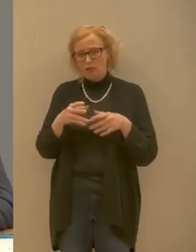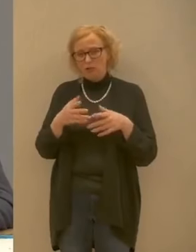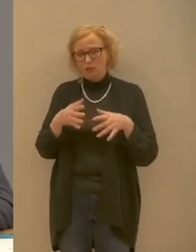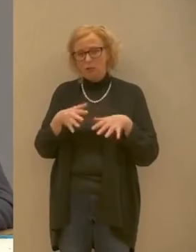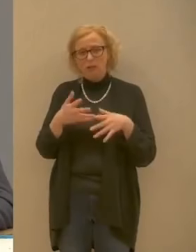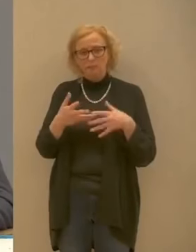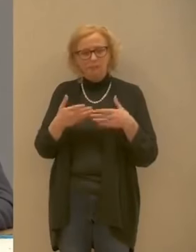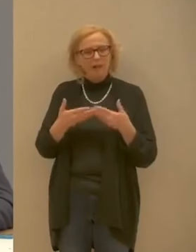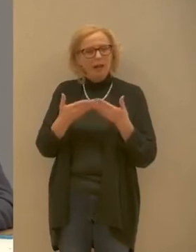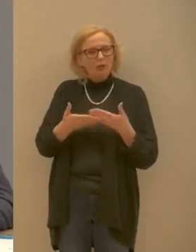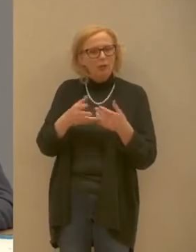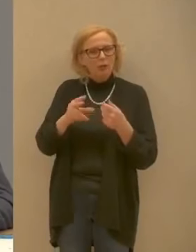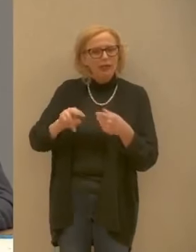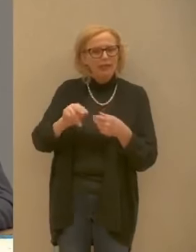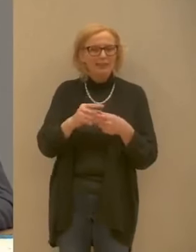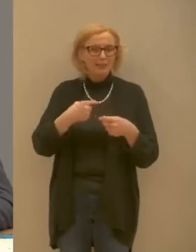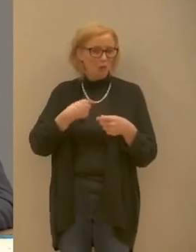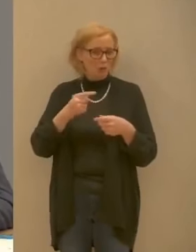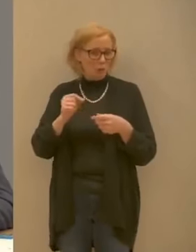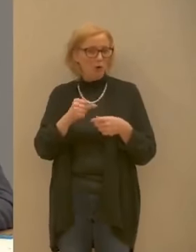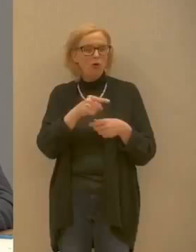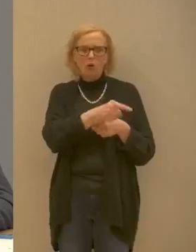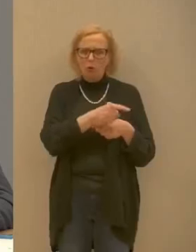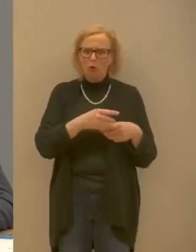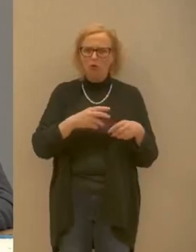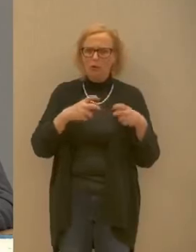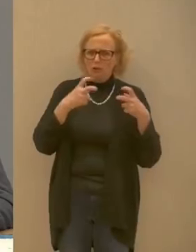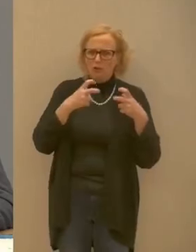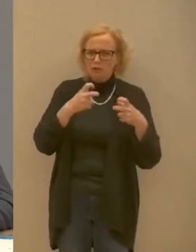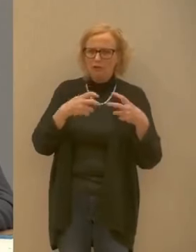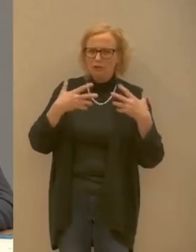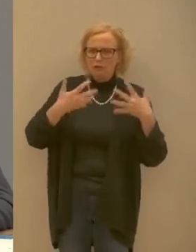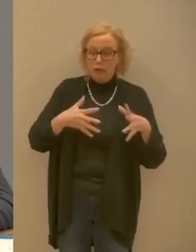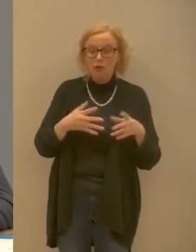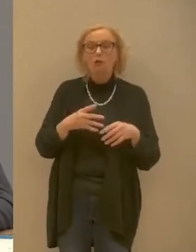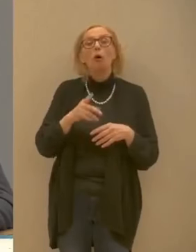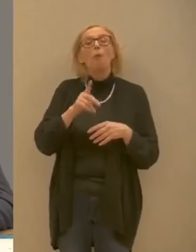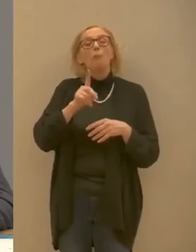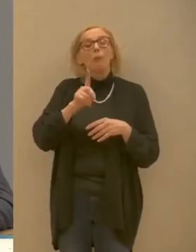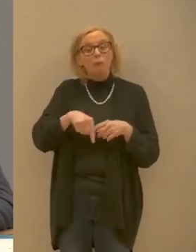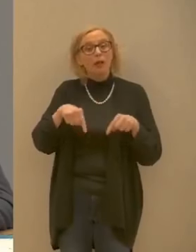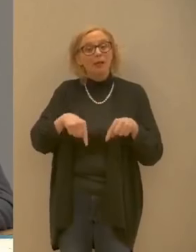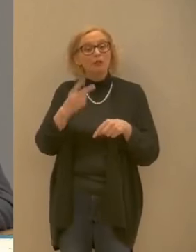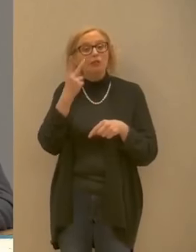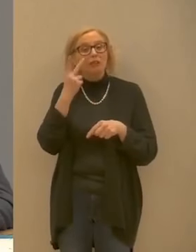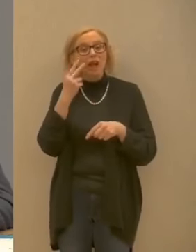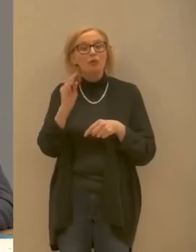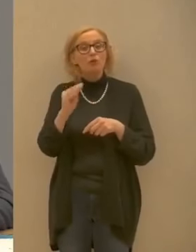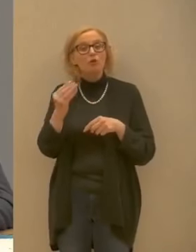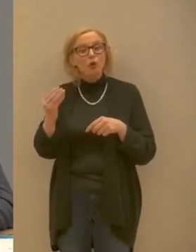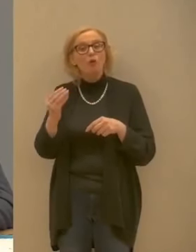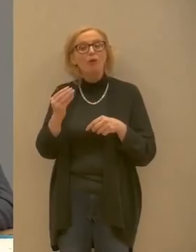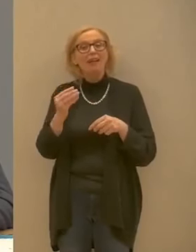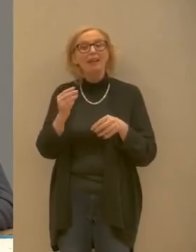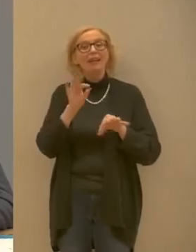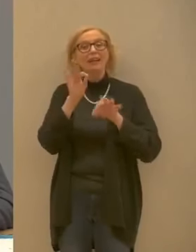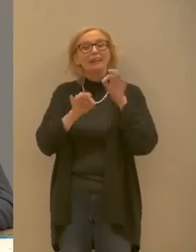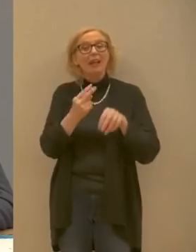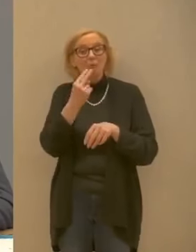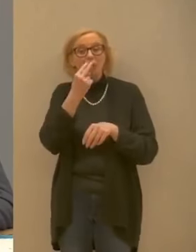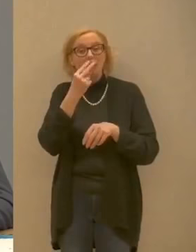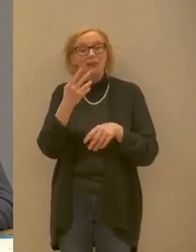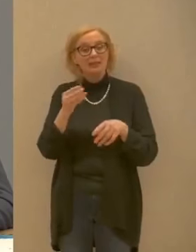sicuramente di morire sia chiaro però i dati di oggi ci dicono che ci sono anche giovani in terapia intensiva quindi lo dico le tante mamme